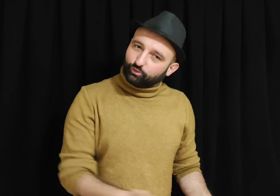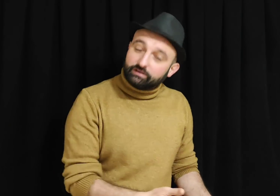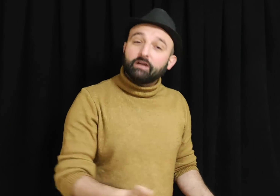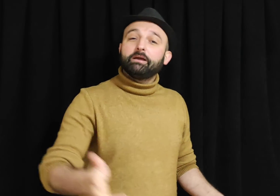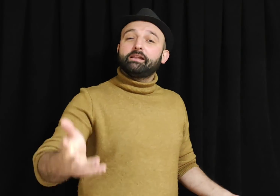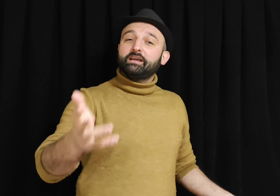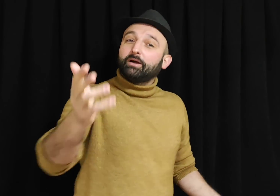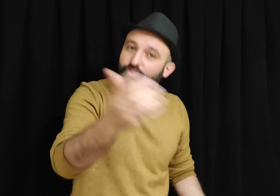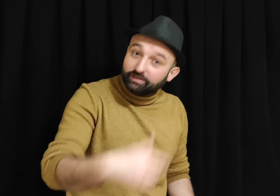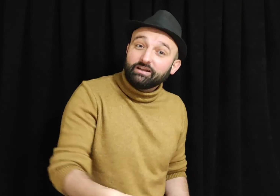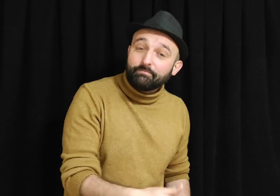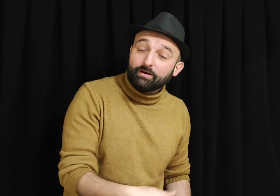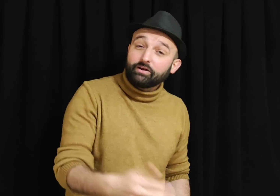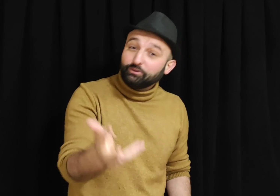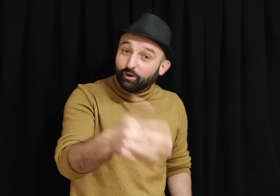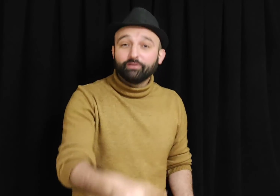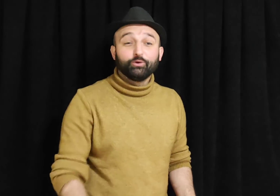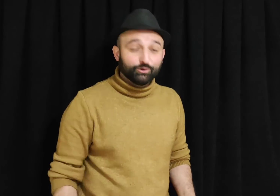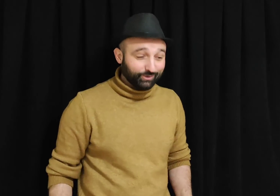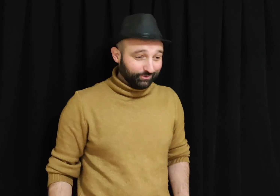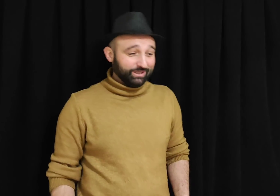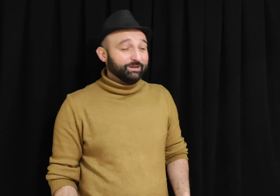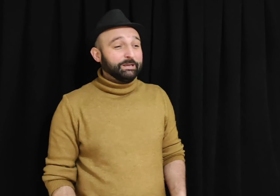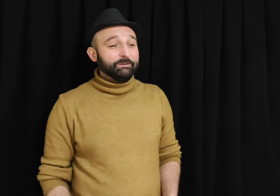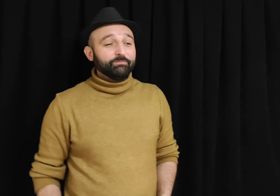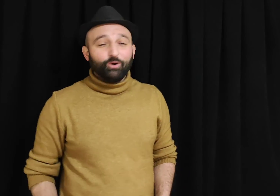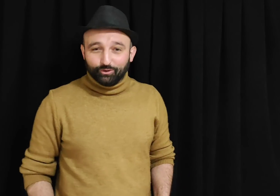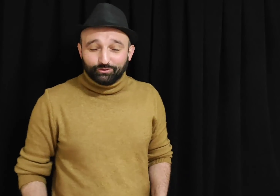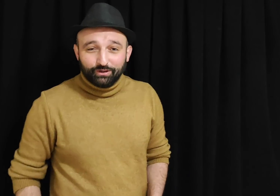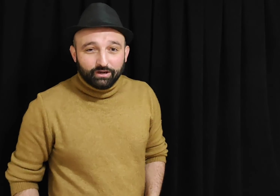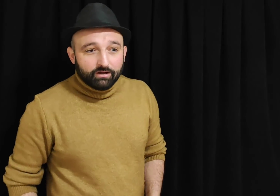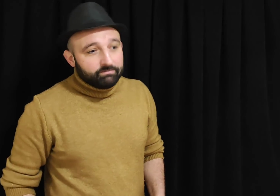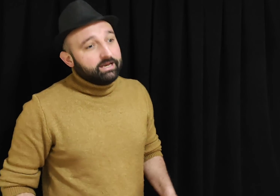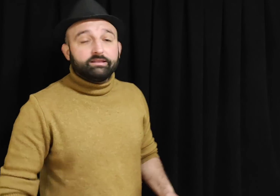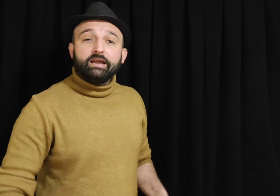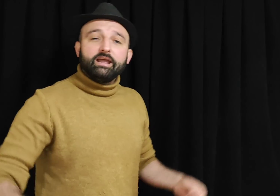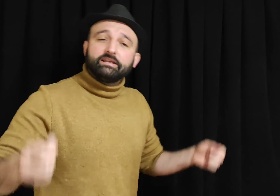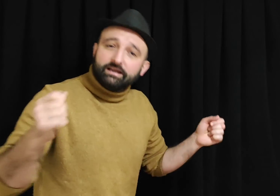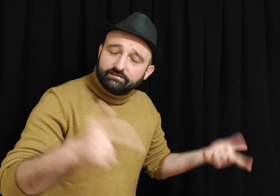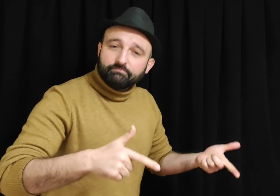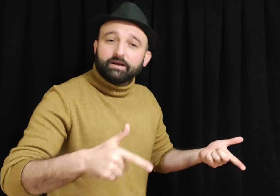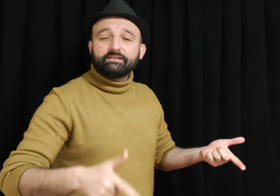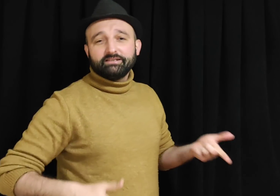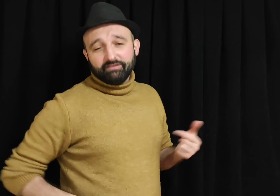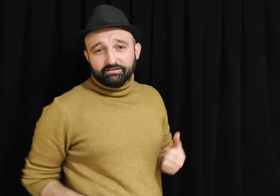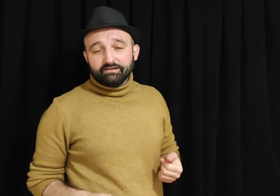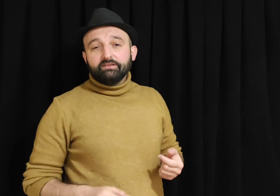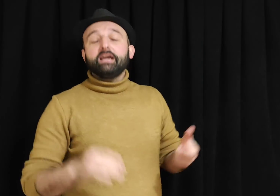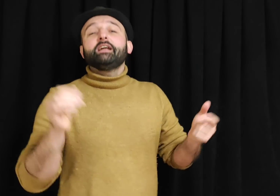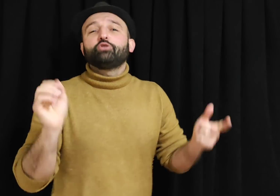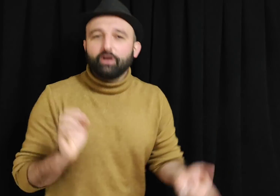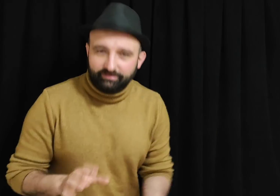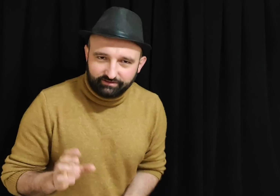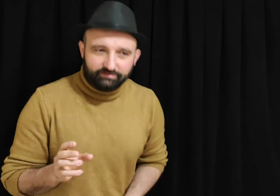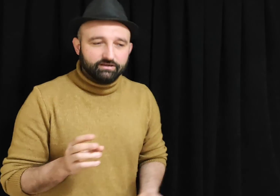olur. Hatta belediye başkanı da yaparlar. İyi dolandırıyor sanışta. Olur. Millet gene gider. Parasını verir. Gene dolandırır.